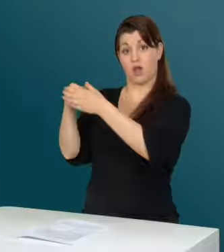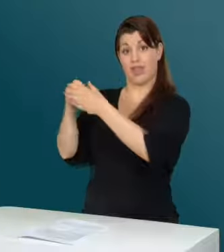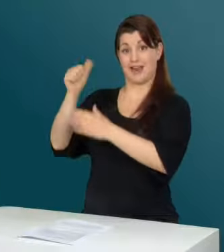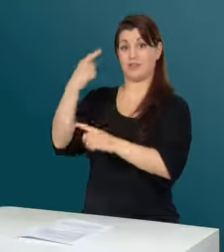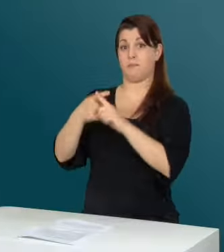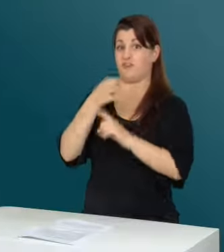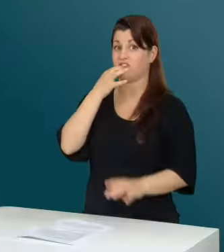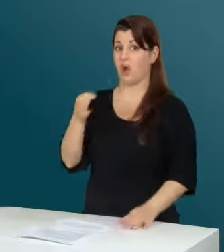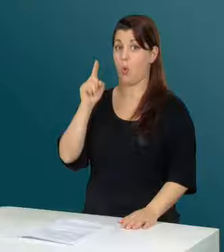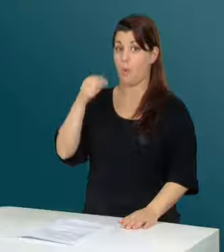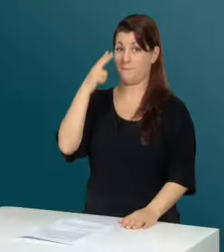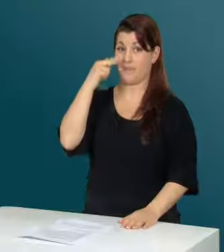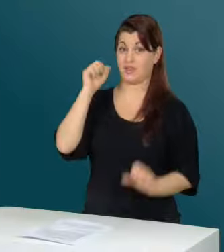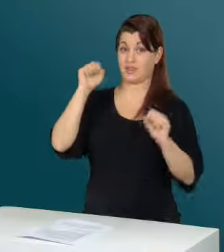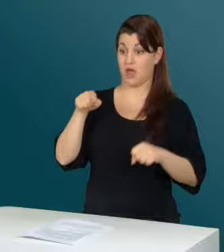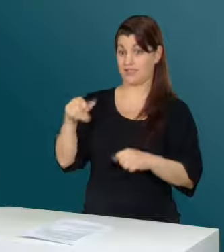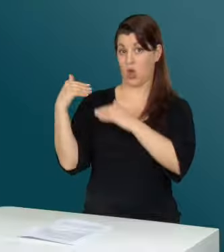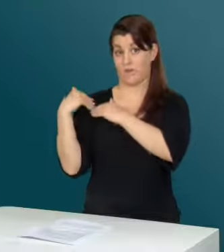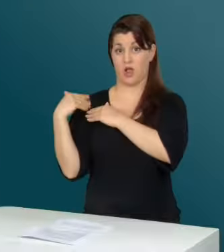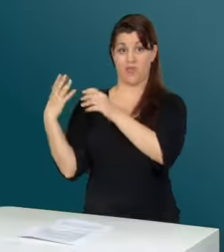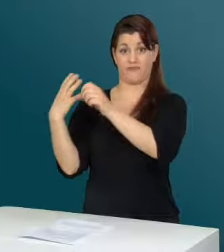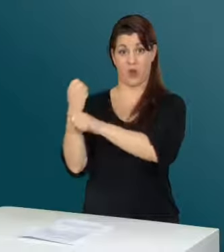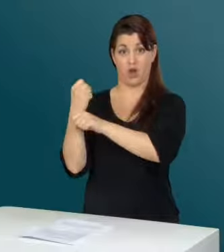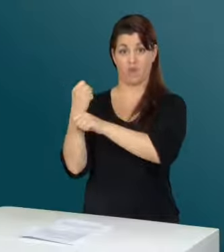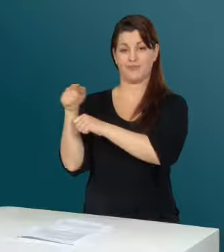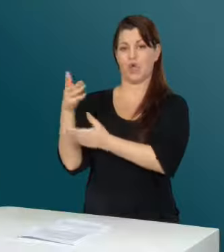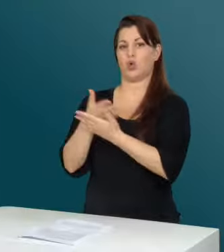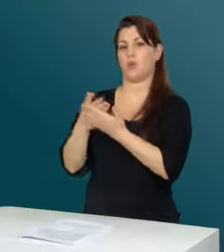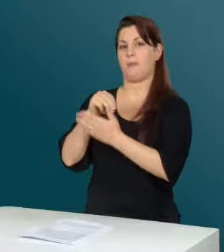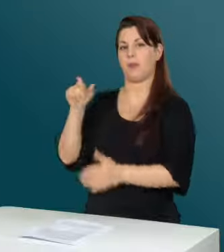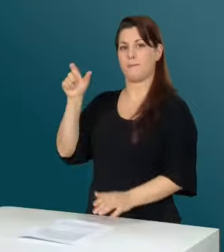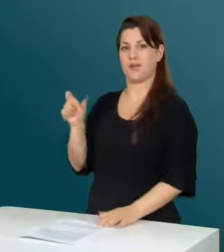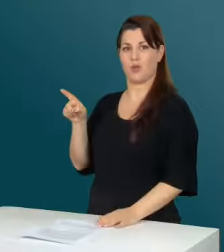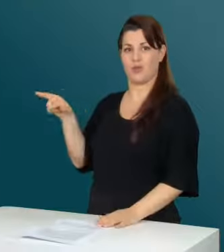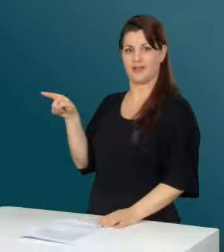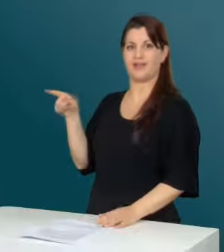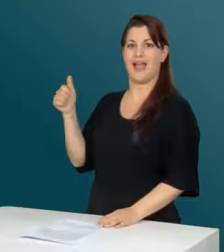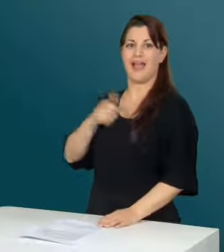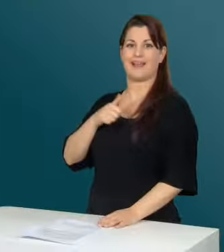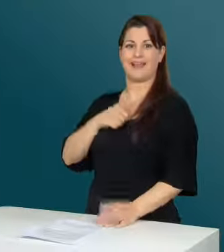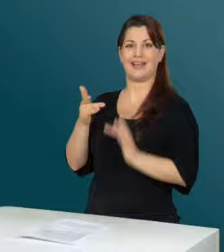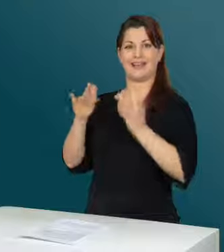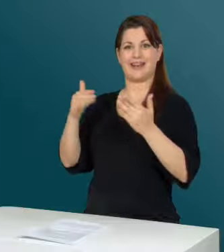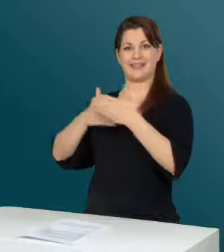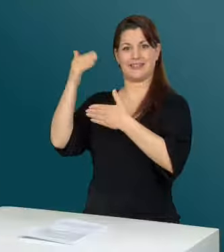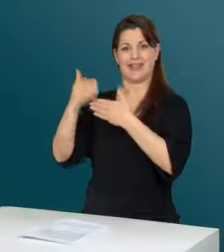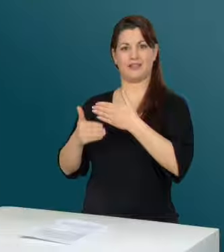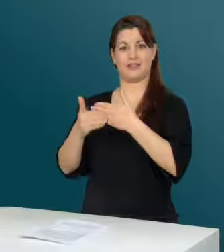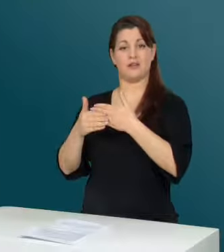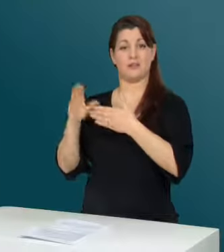Frage, ob ein blinder Mann diese Aufgabe wirklich erfüllen kann. Manuele Bertolli hat aus diesem Grund auf seiner Internetseite einen kleinen